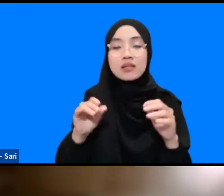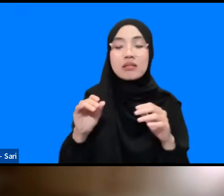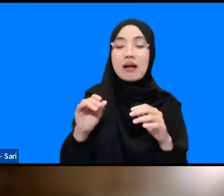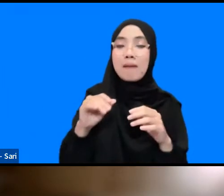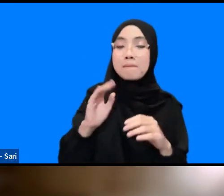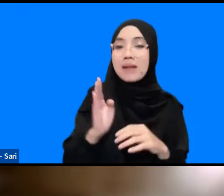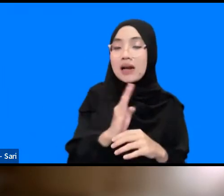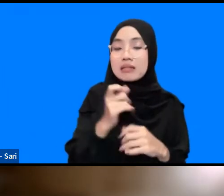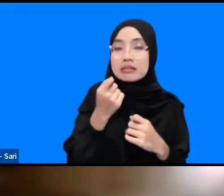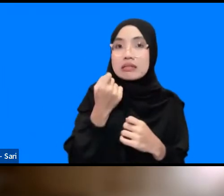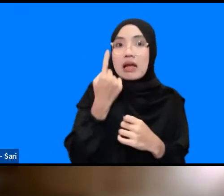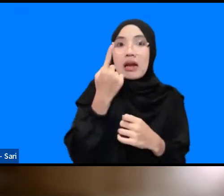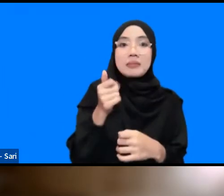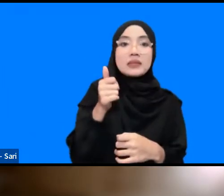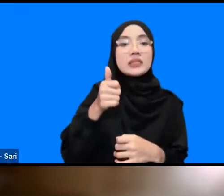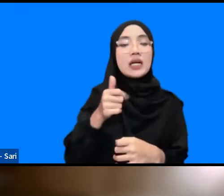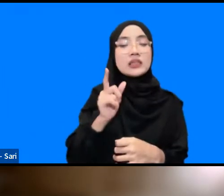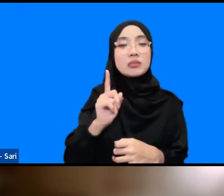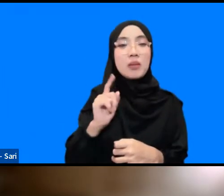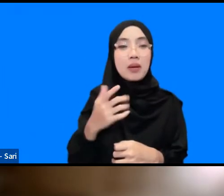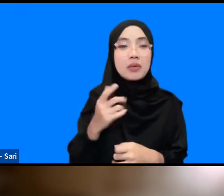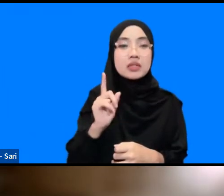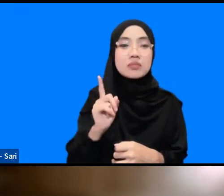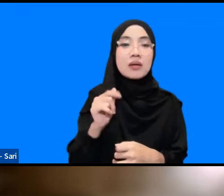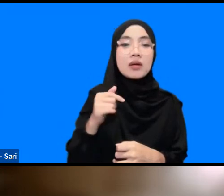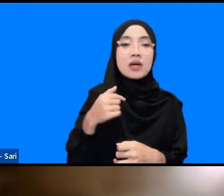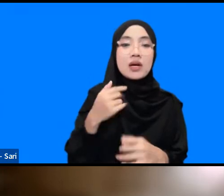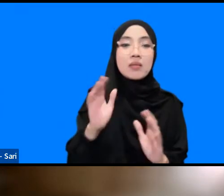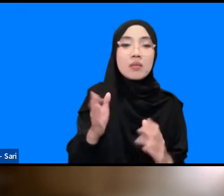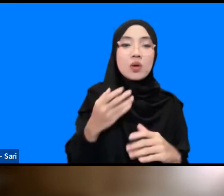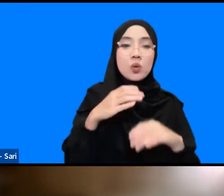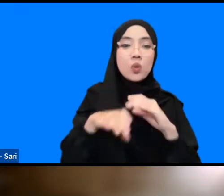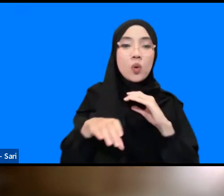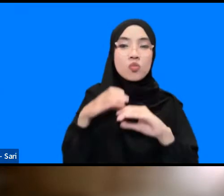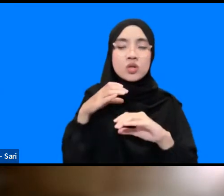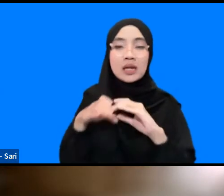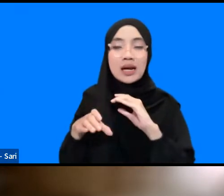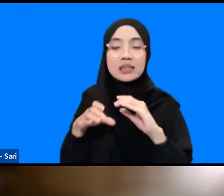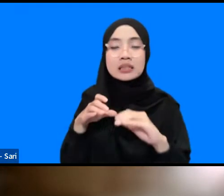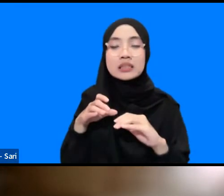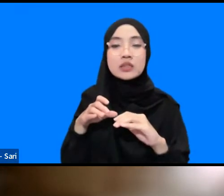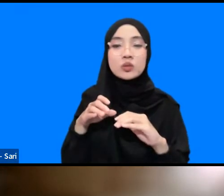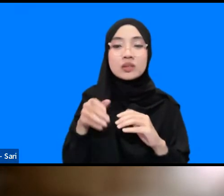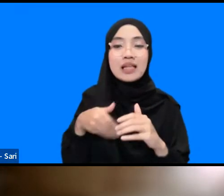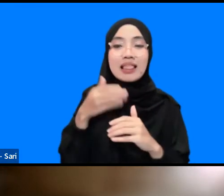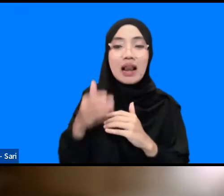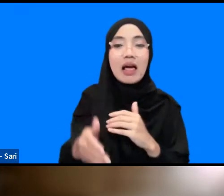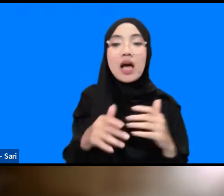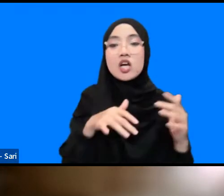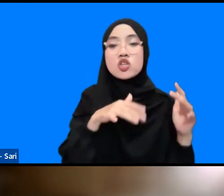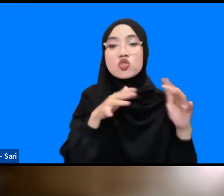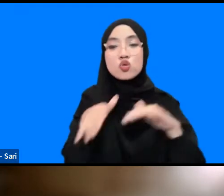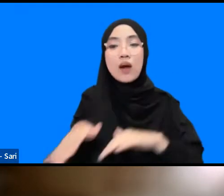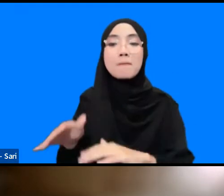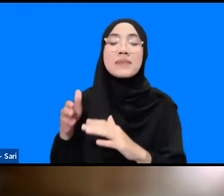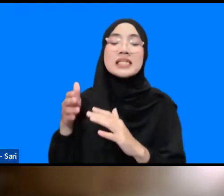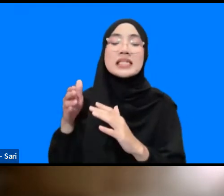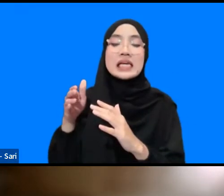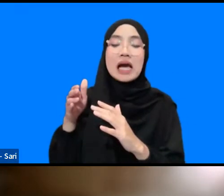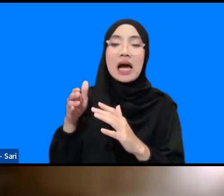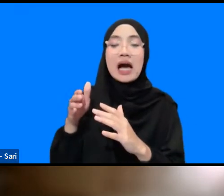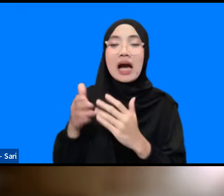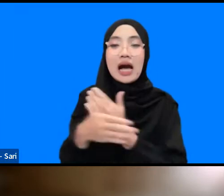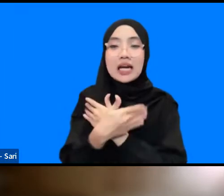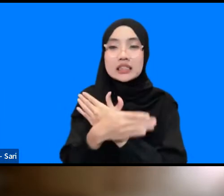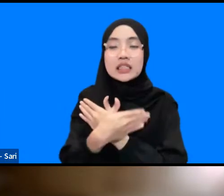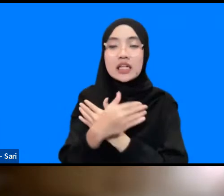karena Kugani dibangun komunitas sejaga tsunami itu dibangun pasca tsunami Ajih betul-betul Juli 2005